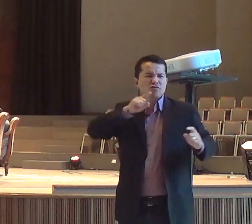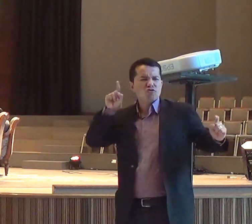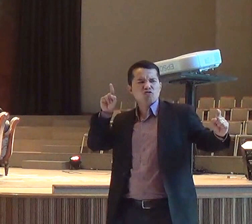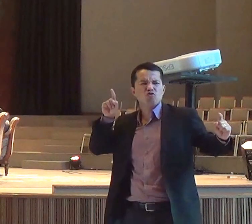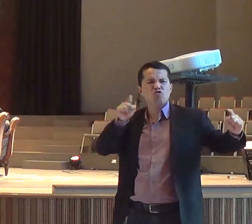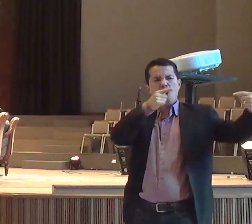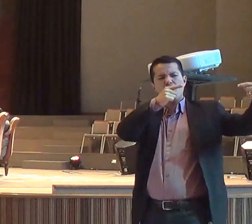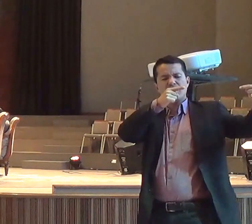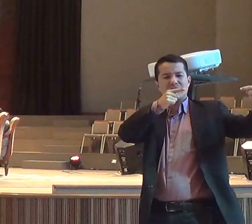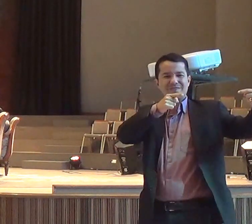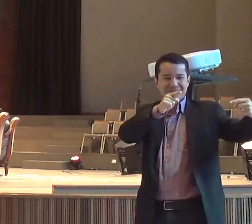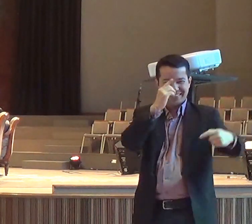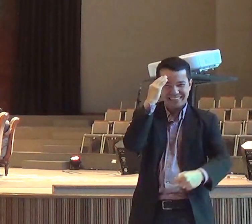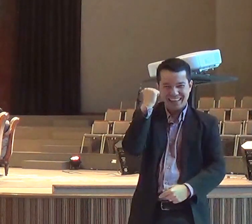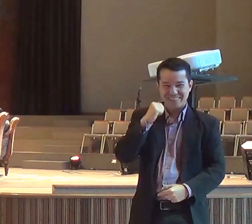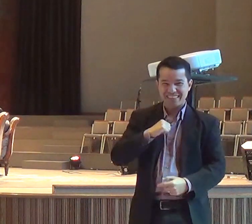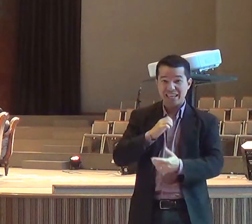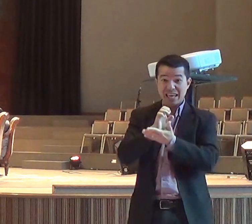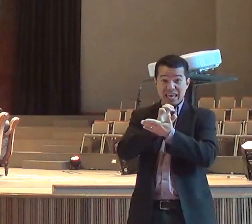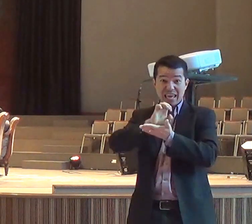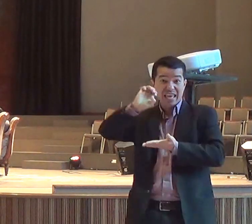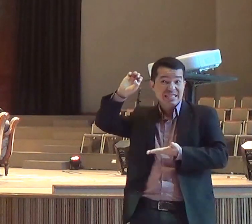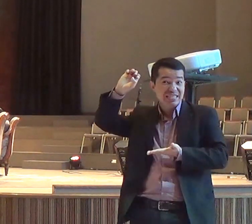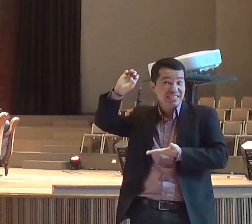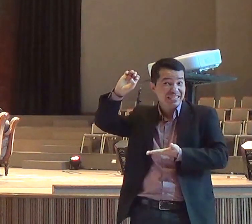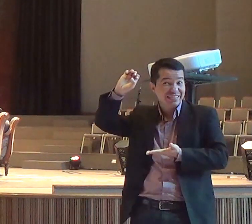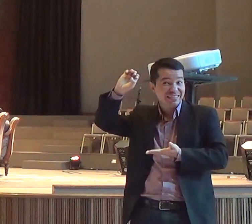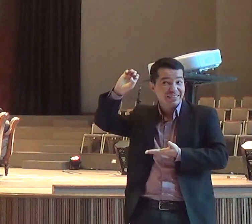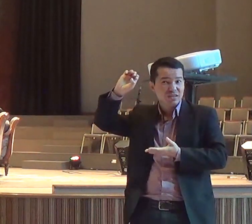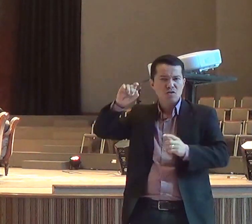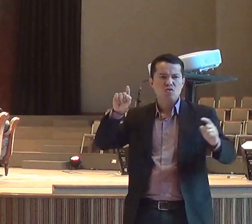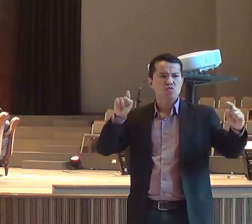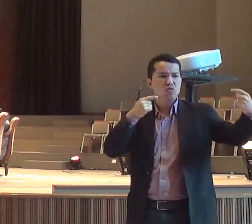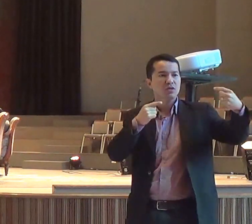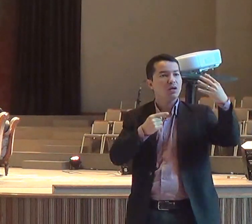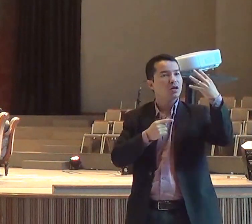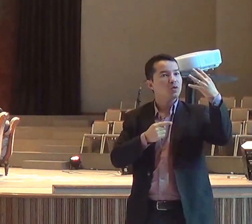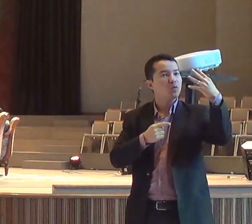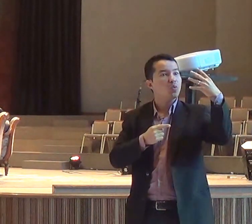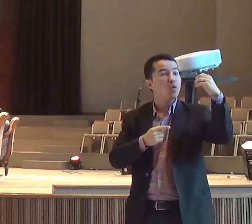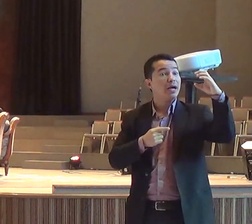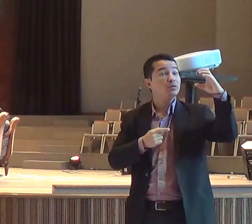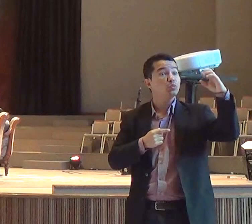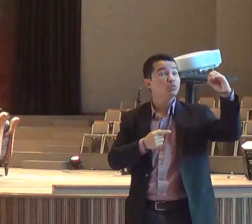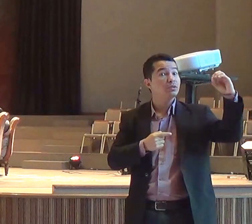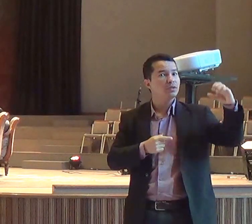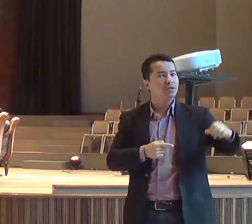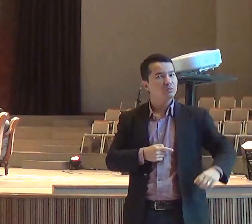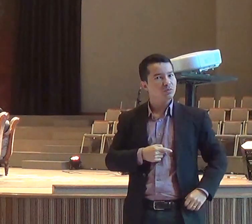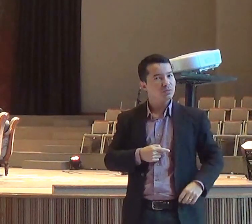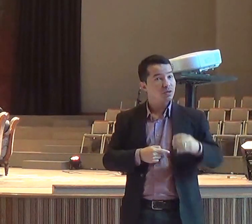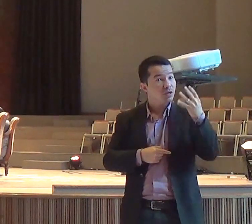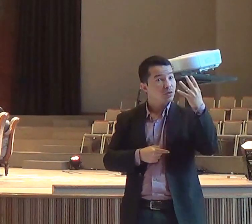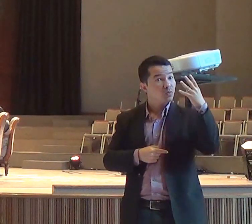Elias convidou Acabe e disse o seguinte, Acabe chama todos os profetas de Baal,